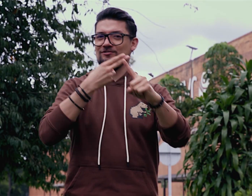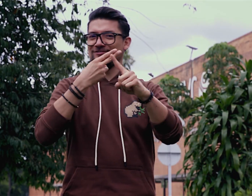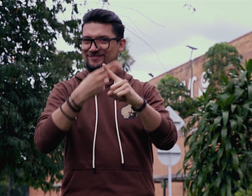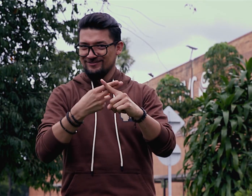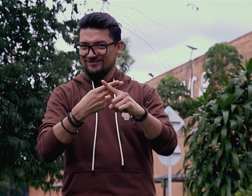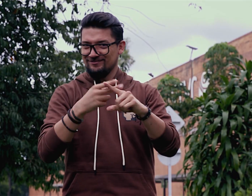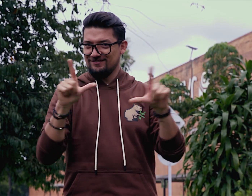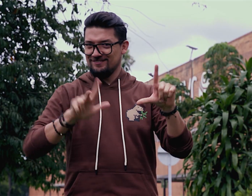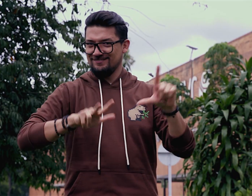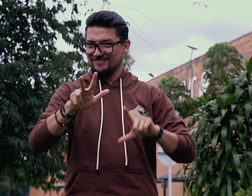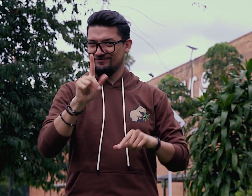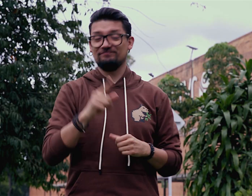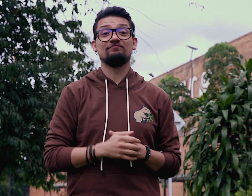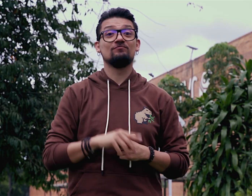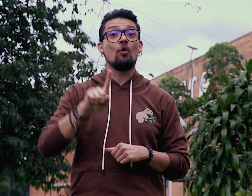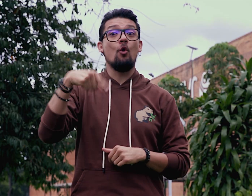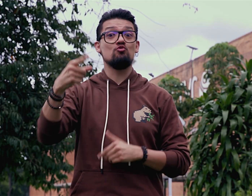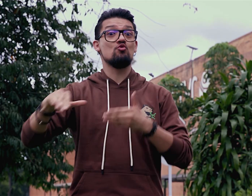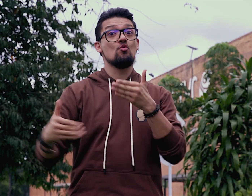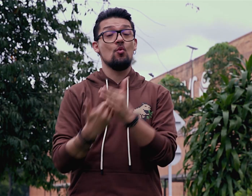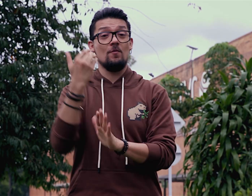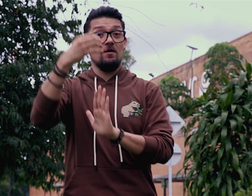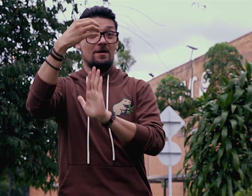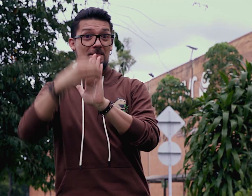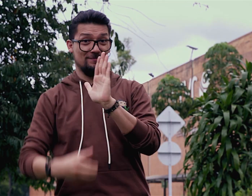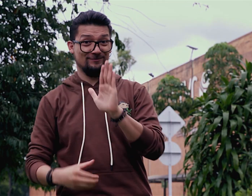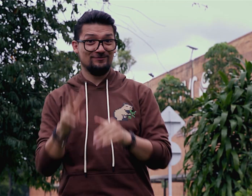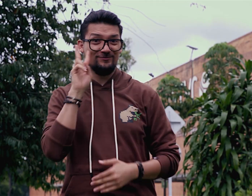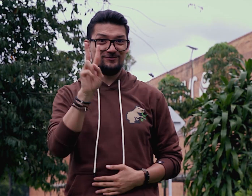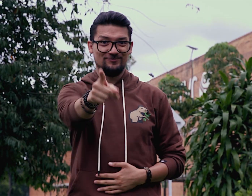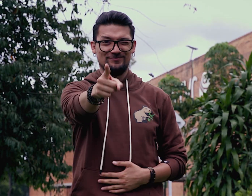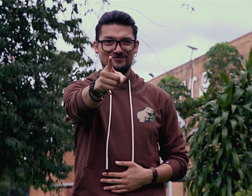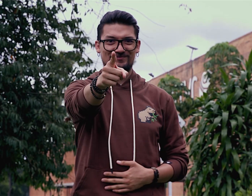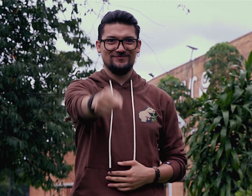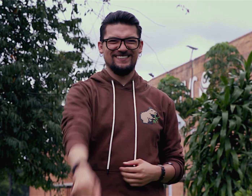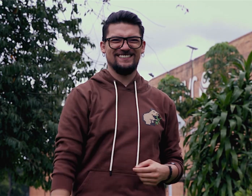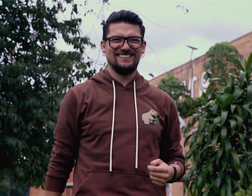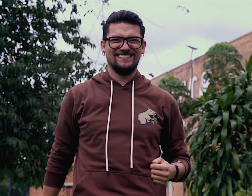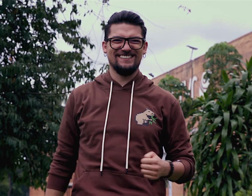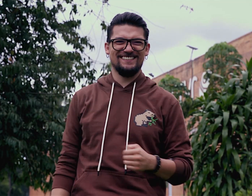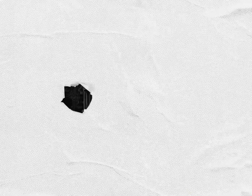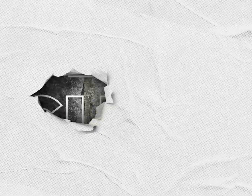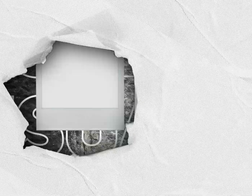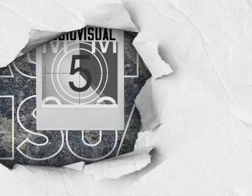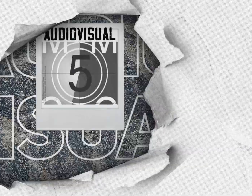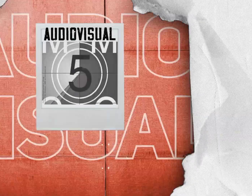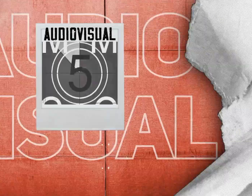Facebook, Instagram o X. Nos vemos en nuestro próximo capítulo de Toma el Control.